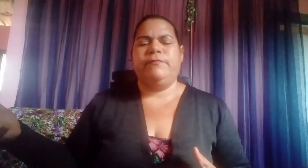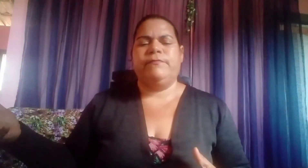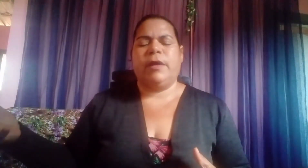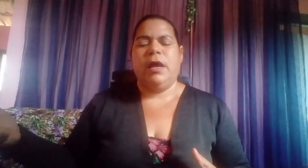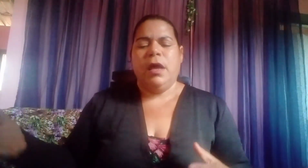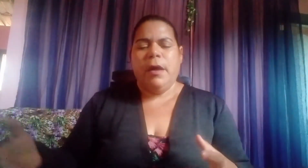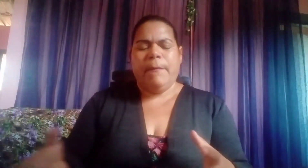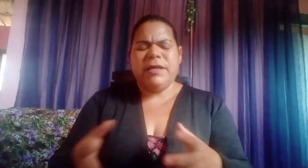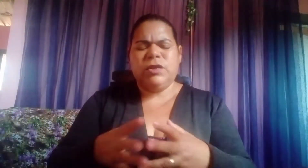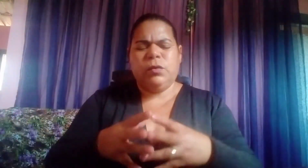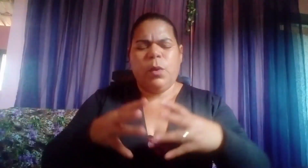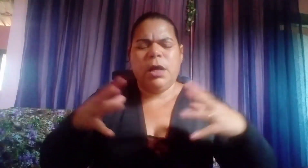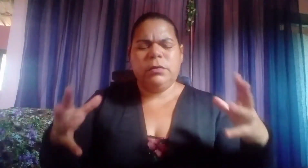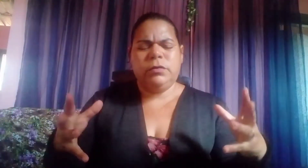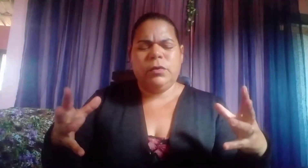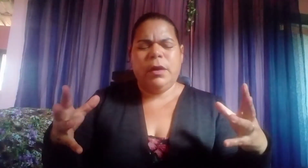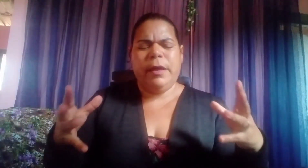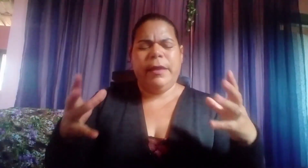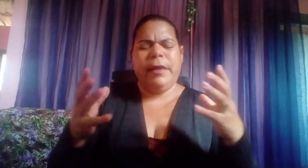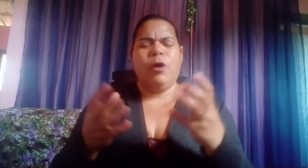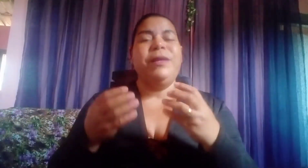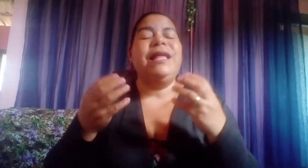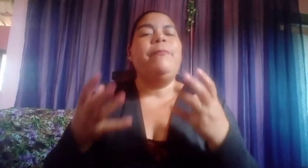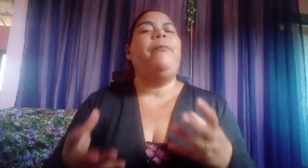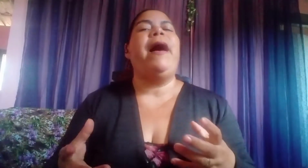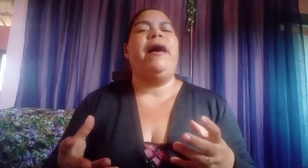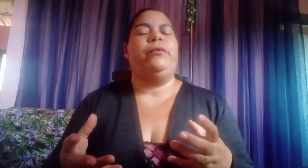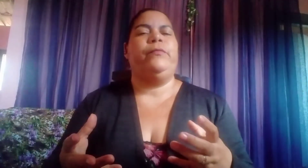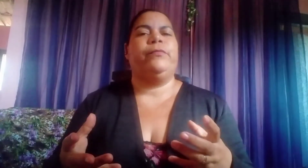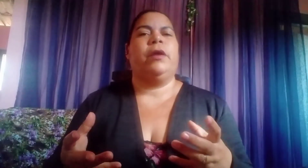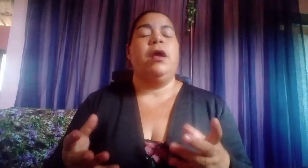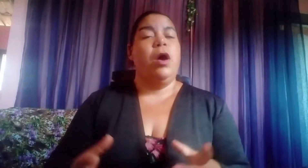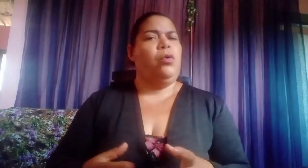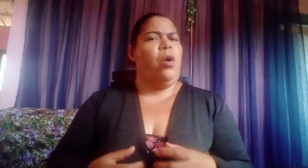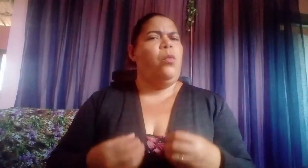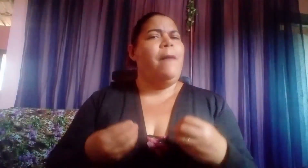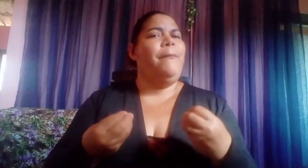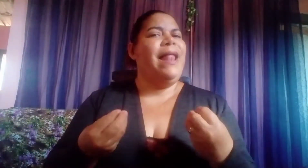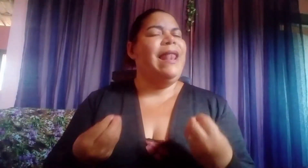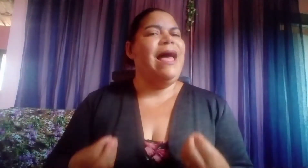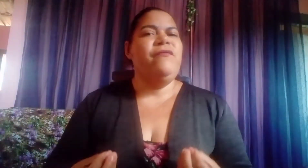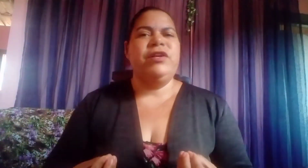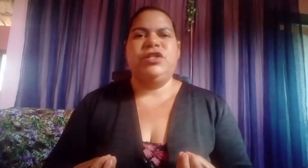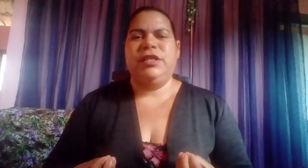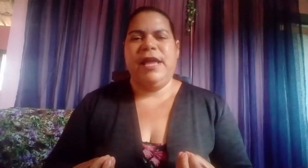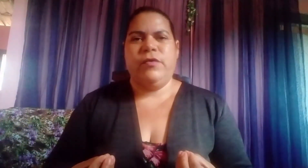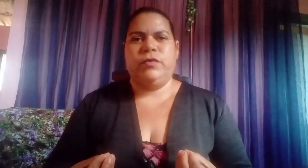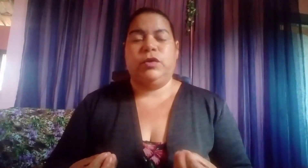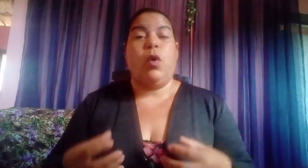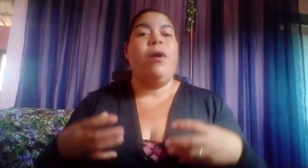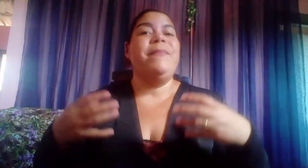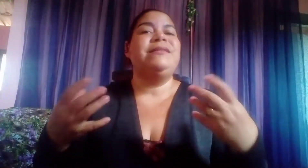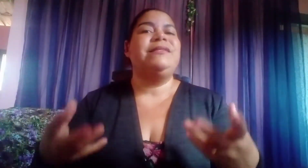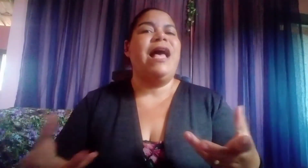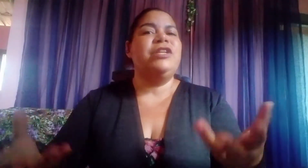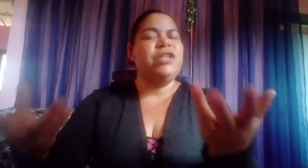Mas quando eu me deparo com a palavra de Deus, com a mensagem